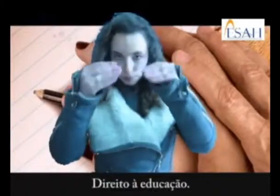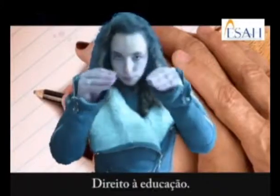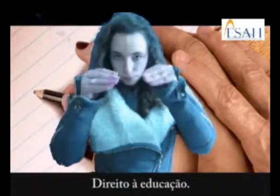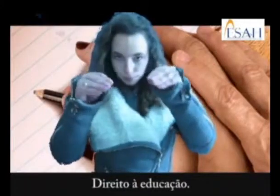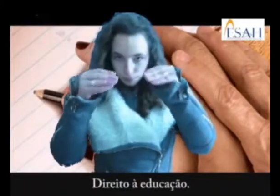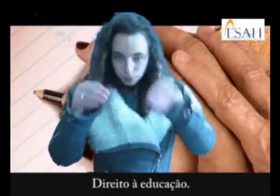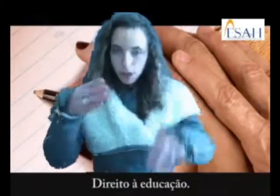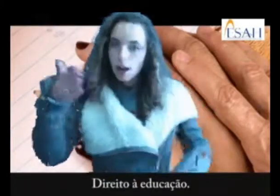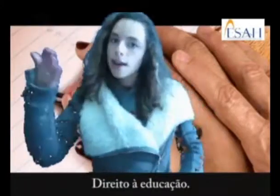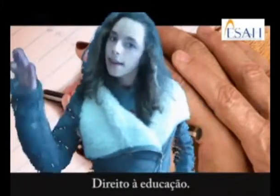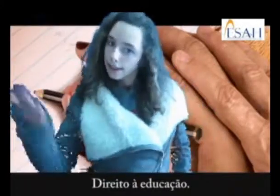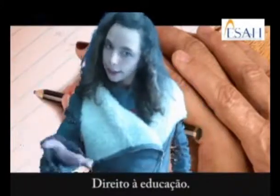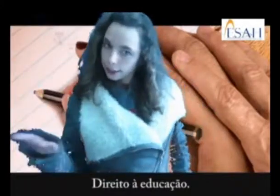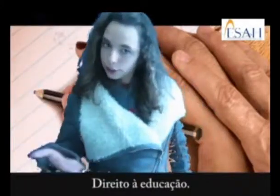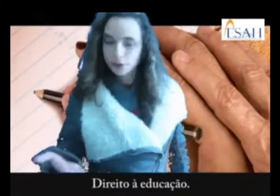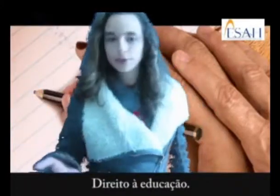Direito à educação